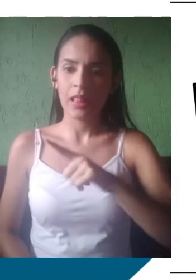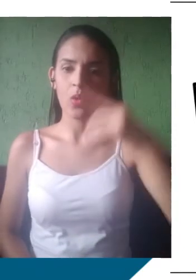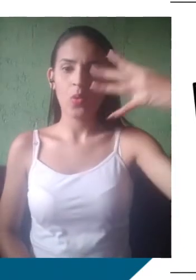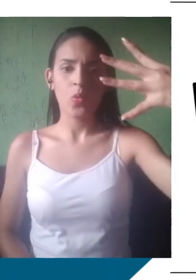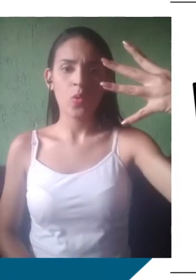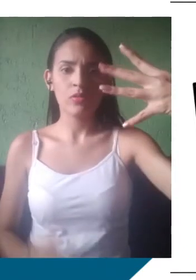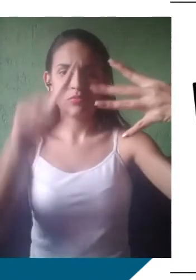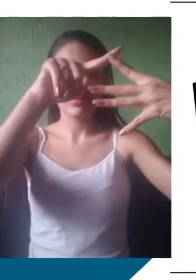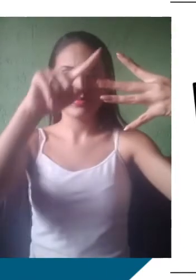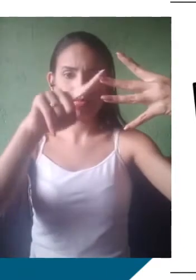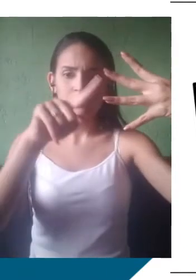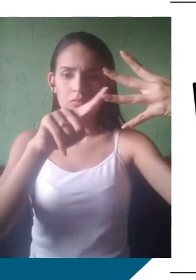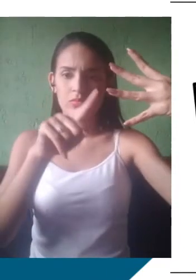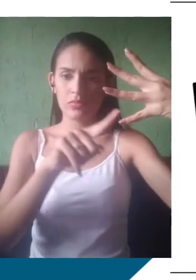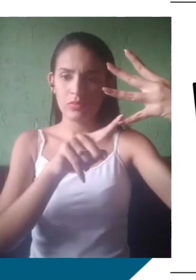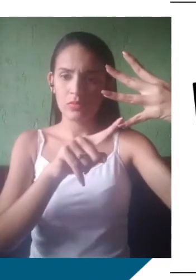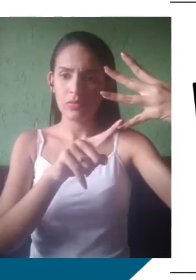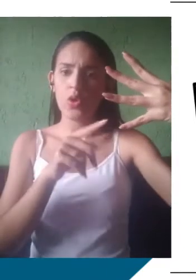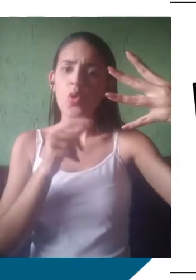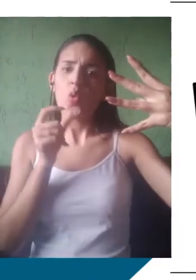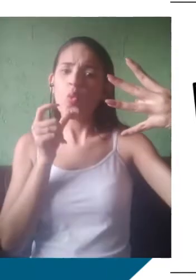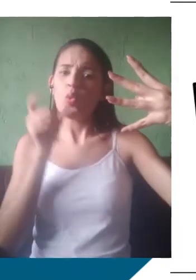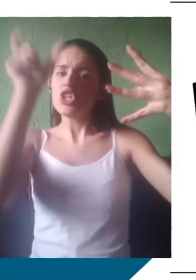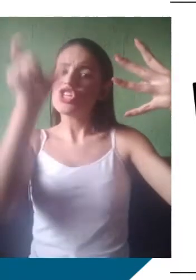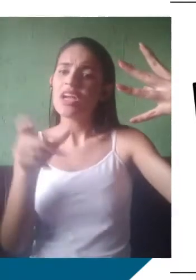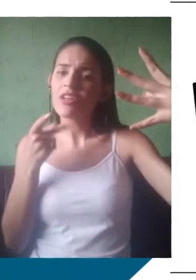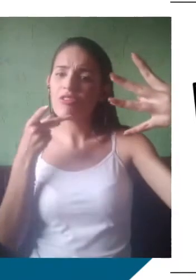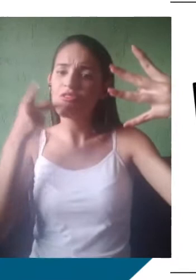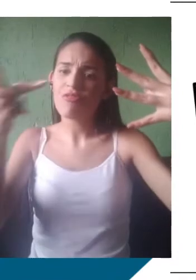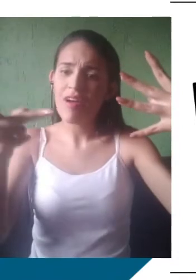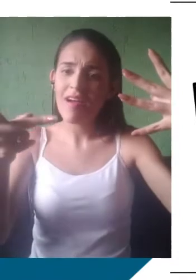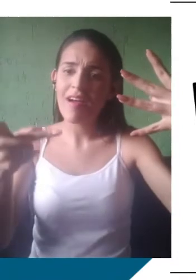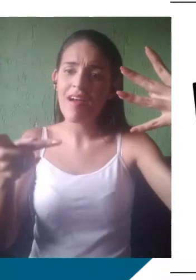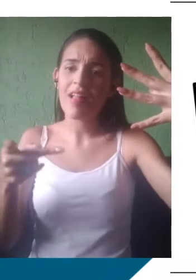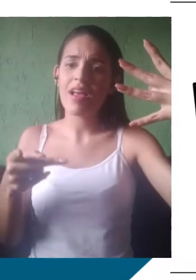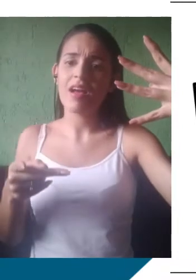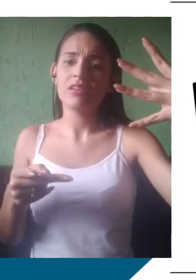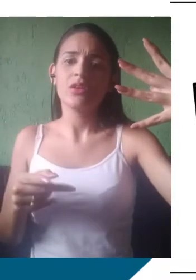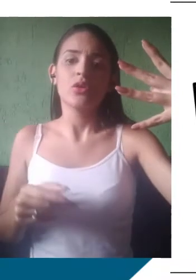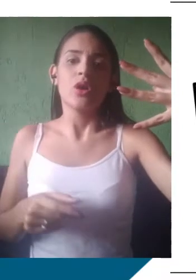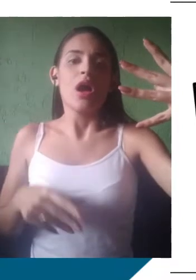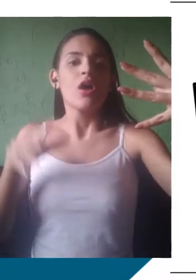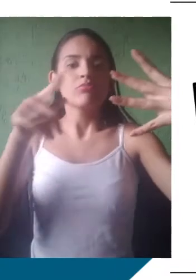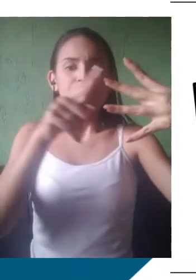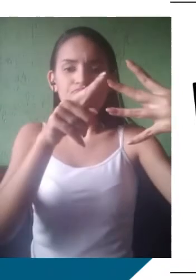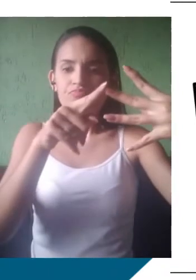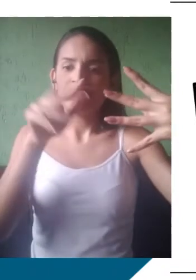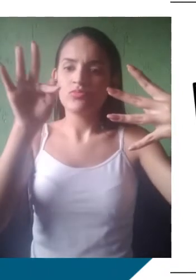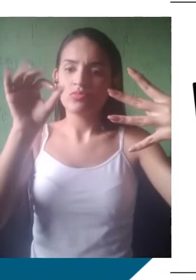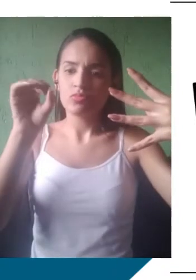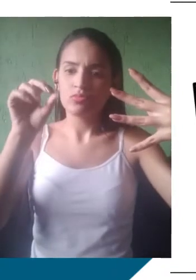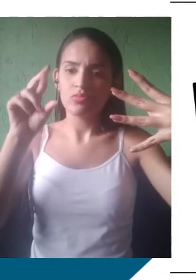Sintático, que diz respeito à construção da sentença, e semântico, que são os significados. Bom, é